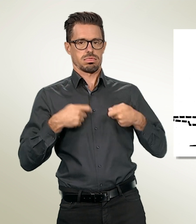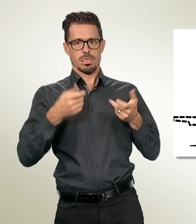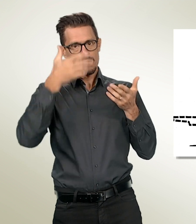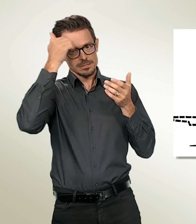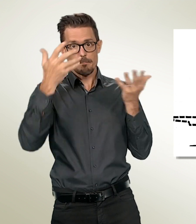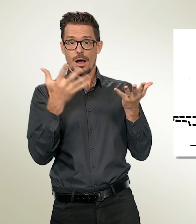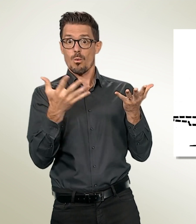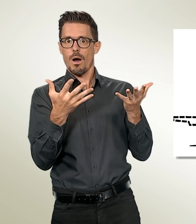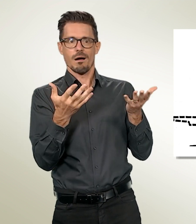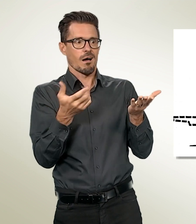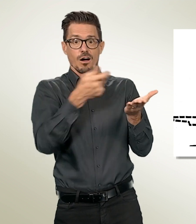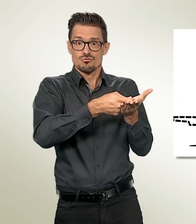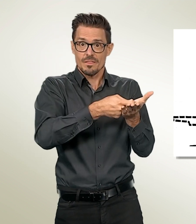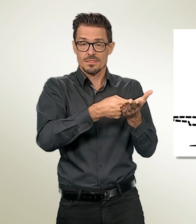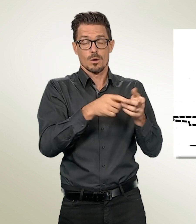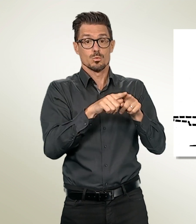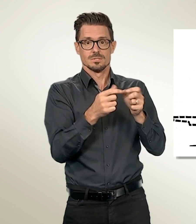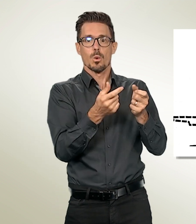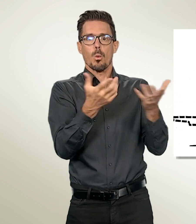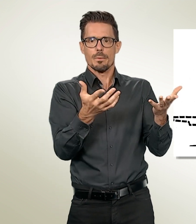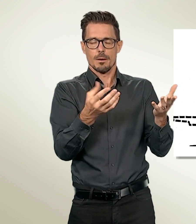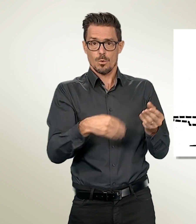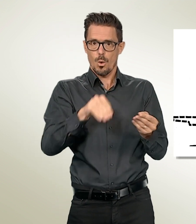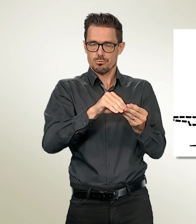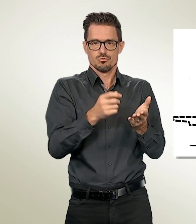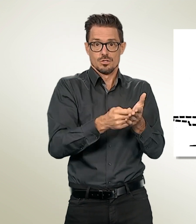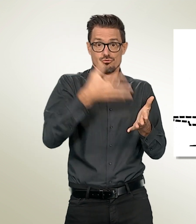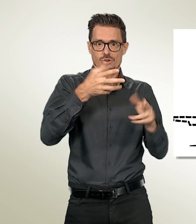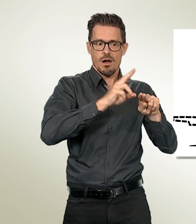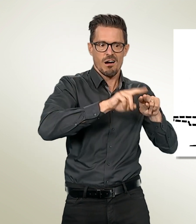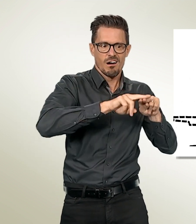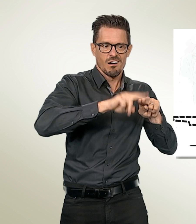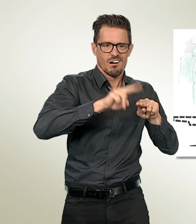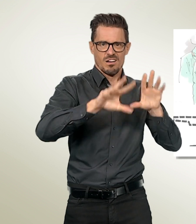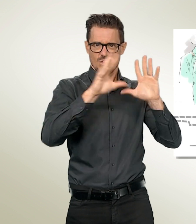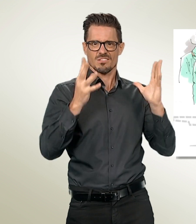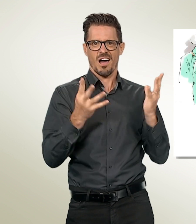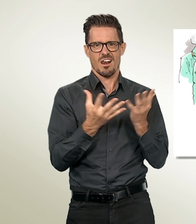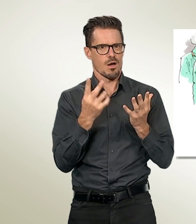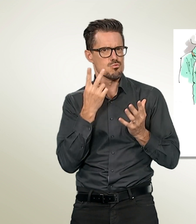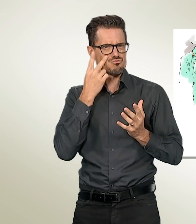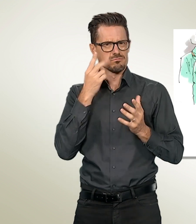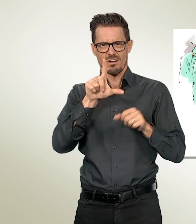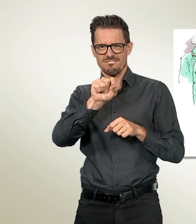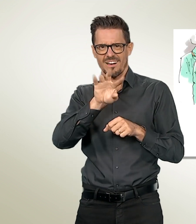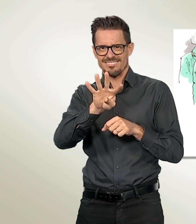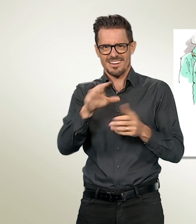durée d'utilisation, les avions de luxe devraient même coûter 24 milliards de francs. Cet argent manquera alors dans le domaine de la santé,